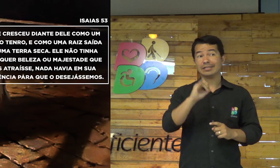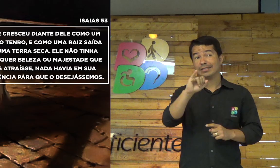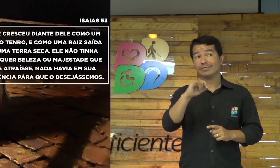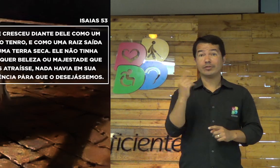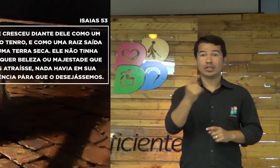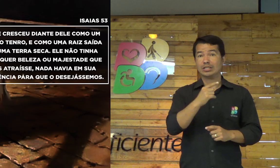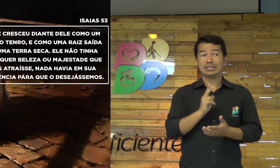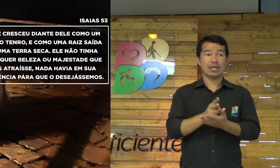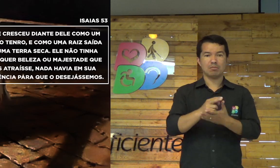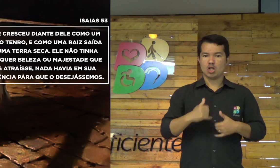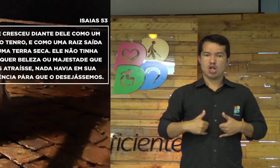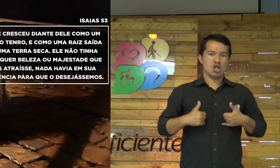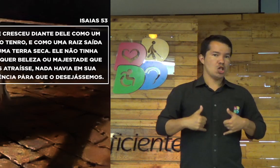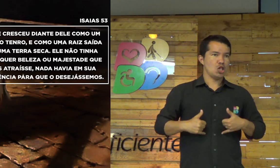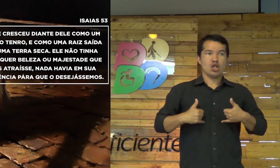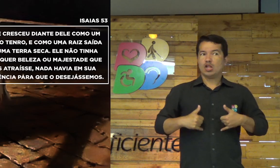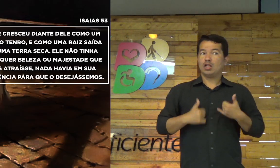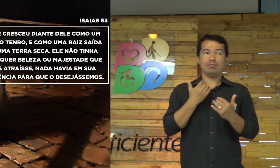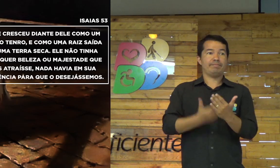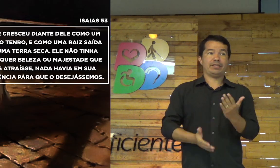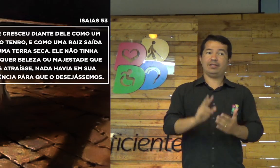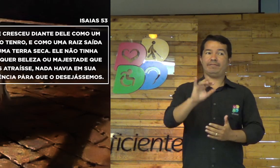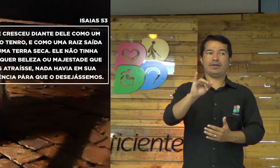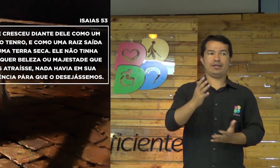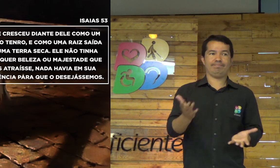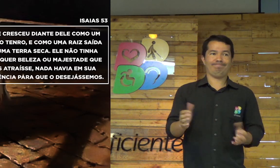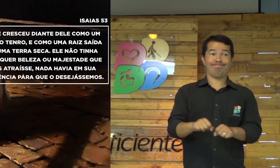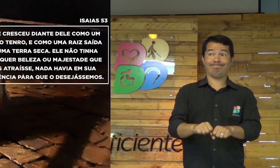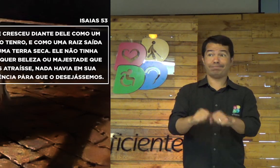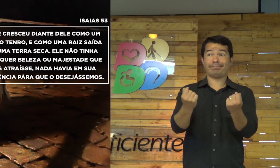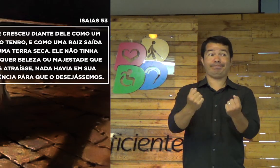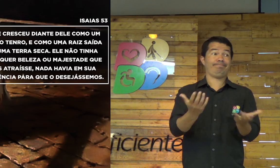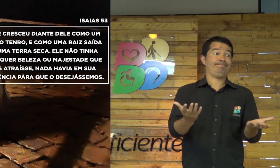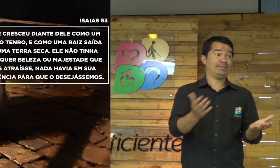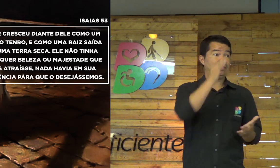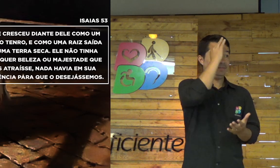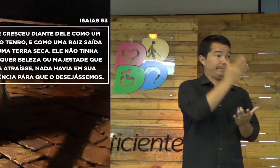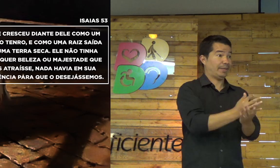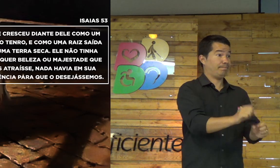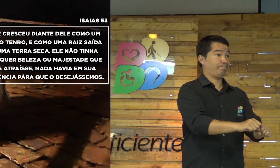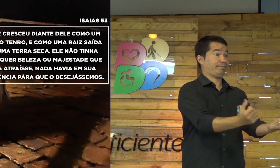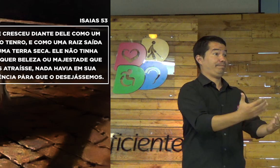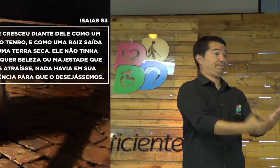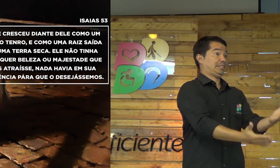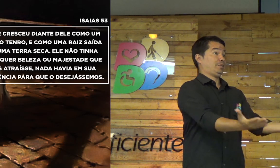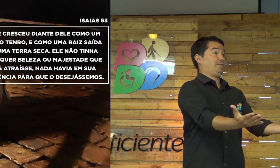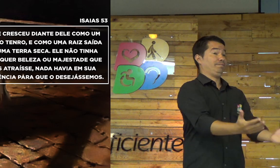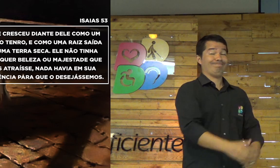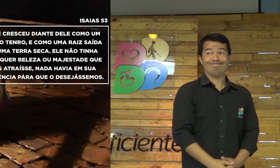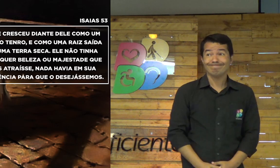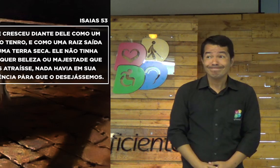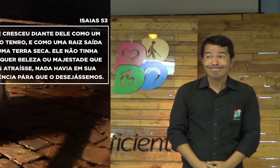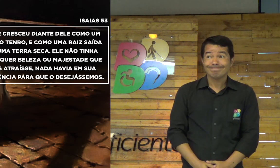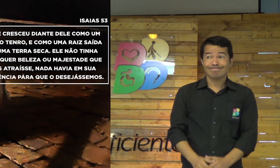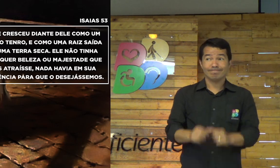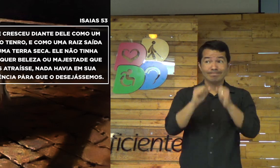Porque, se você sempre, ali, está com o seu coração cheio de orgulho, você acaba, ali,